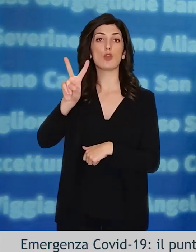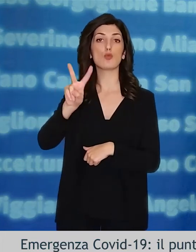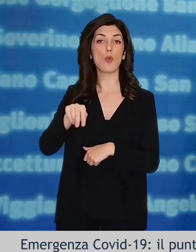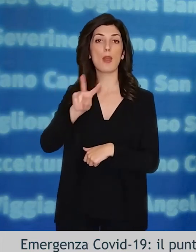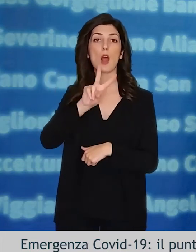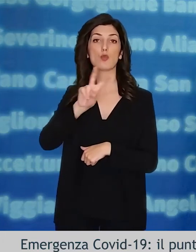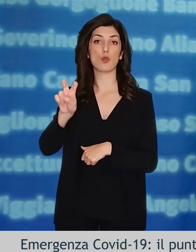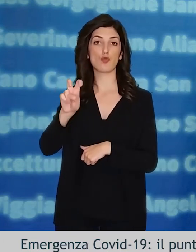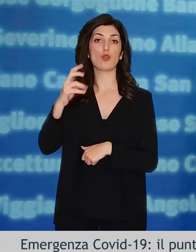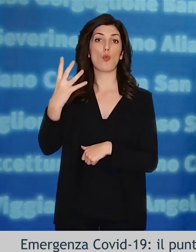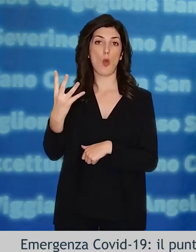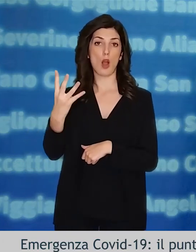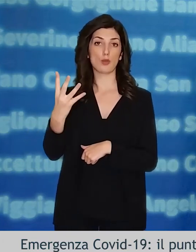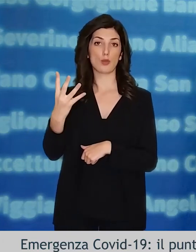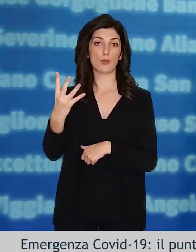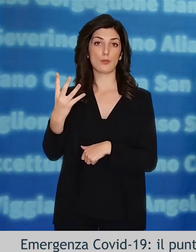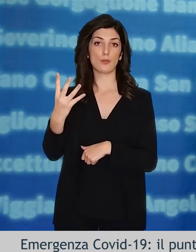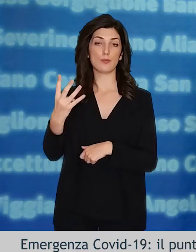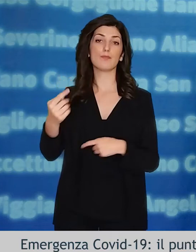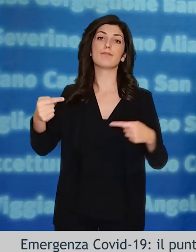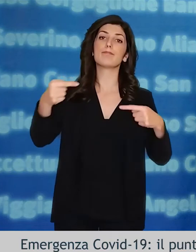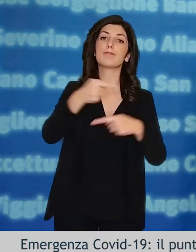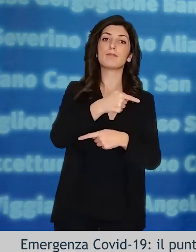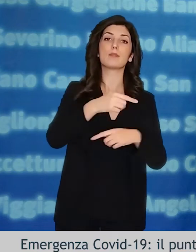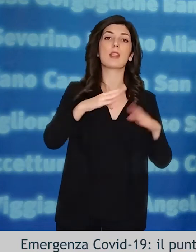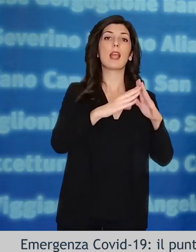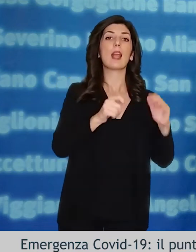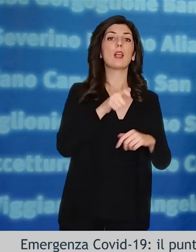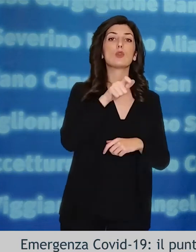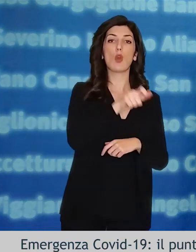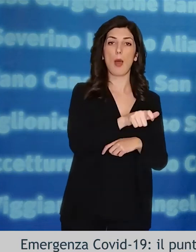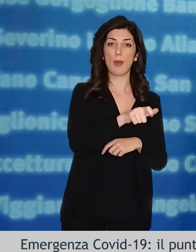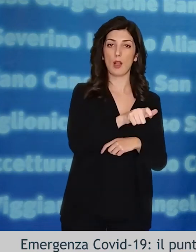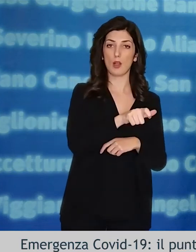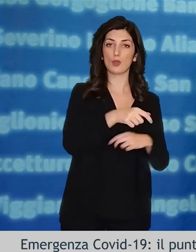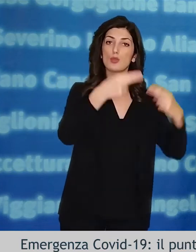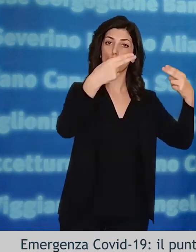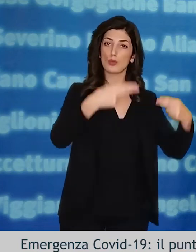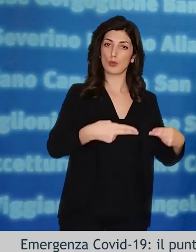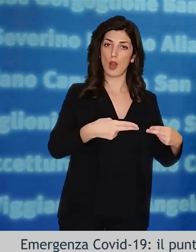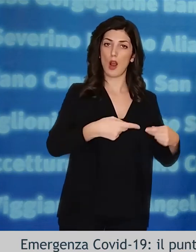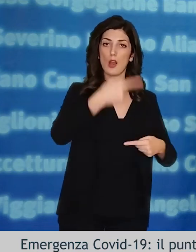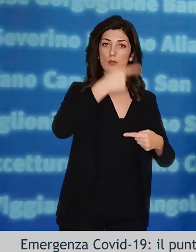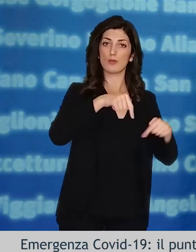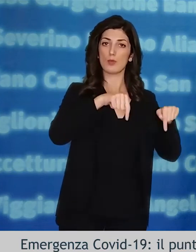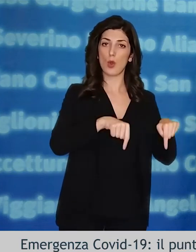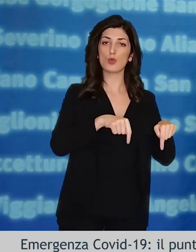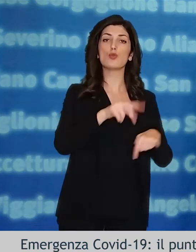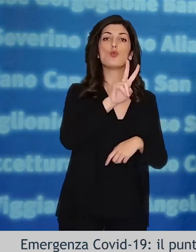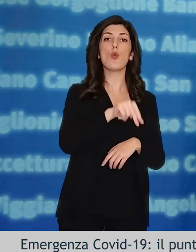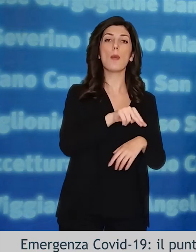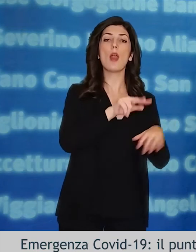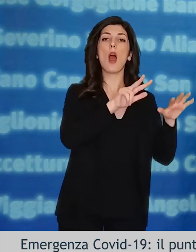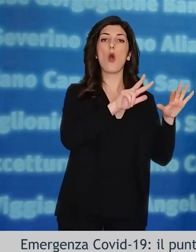nella regione sono 2.204, mentre coloro che sono in isolamento domiciliare sono alla